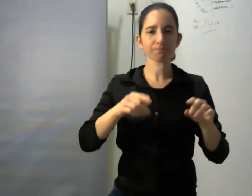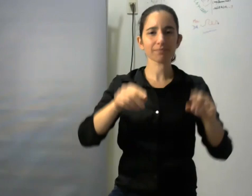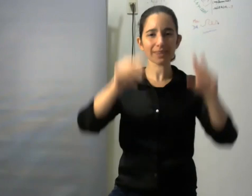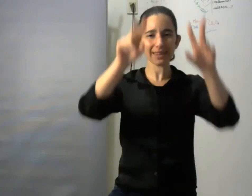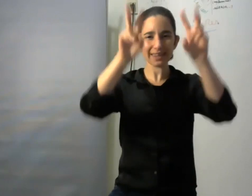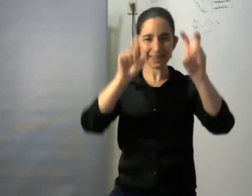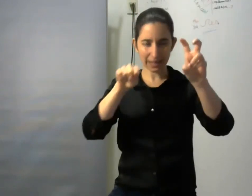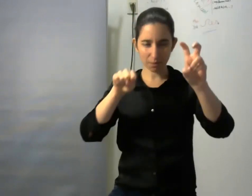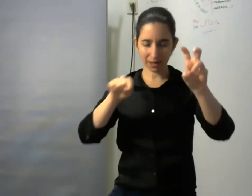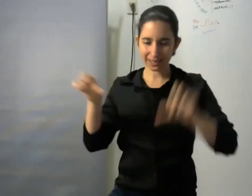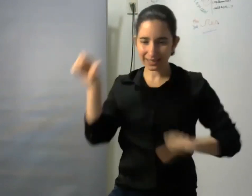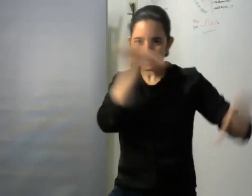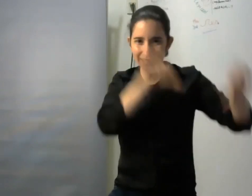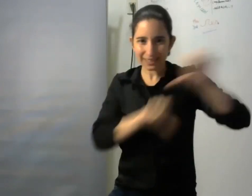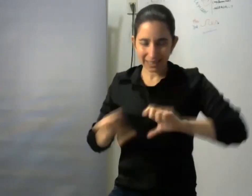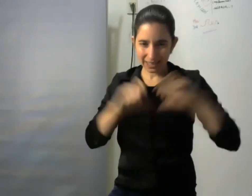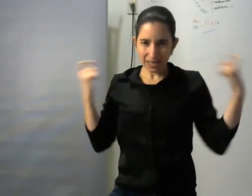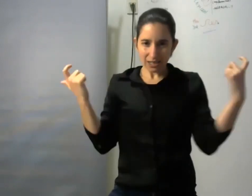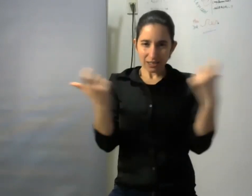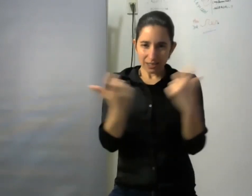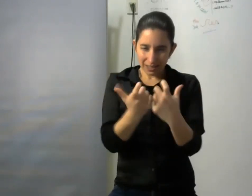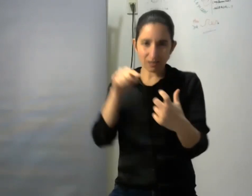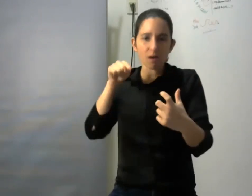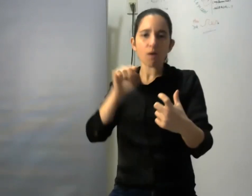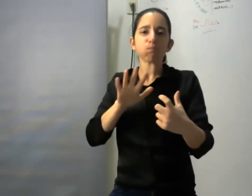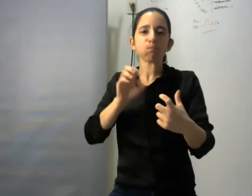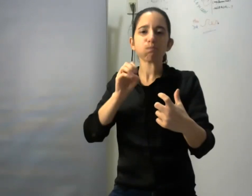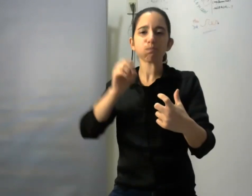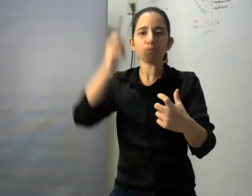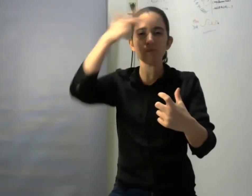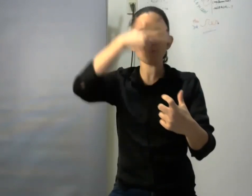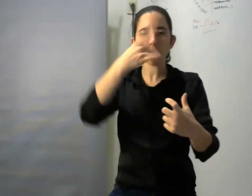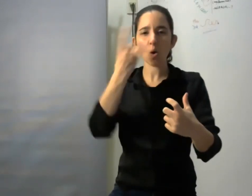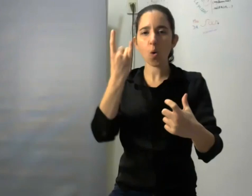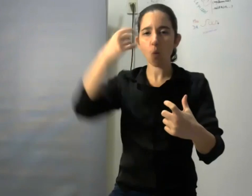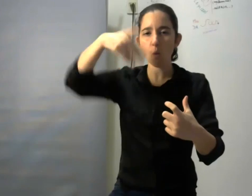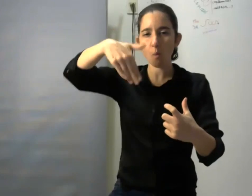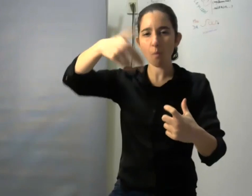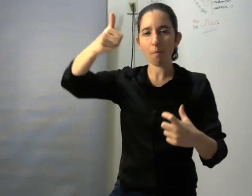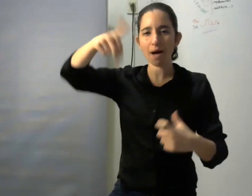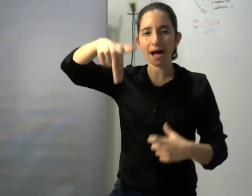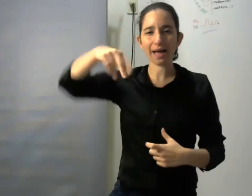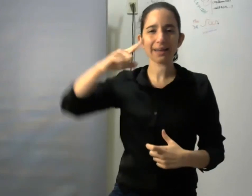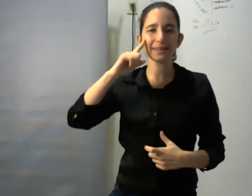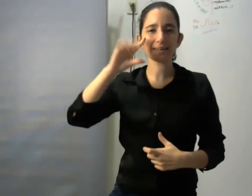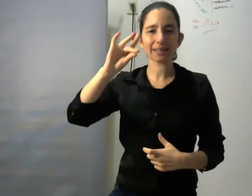para mí es y en algún sentido el sentido de nuestra facultad es